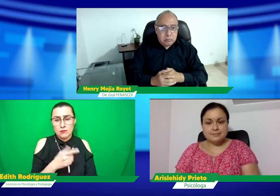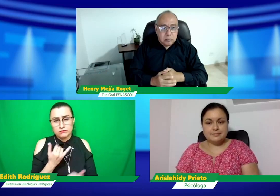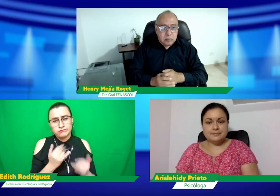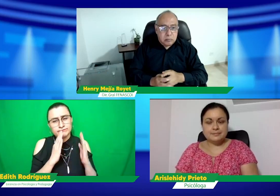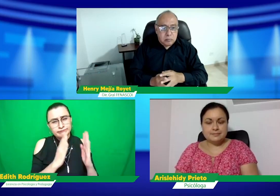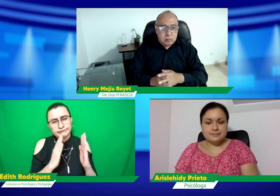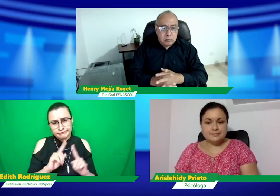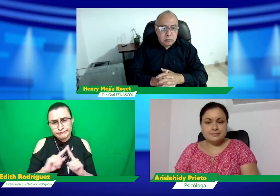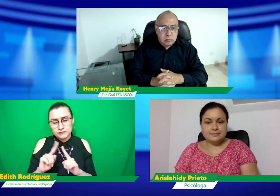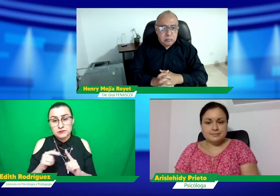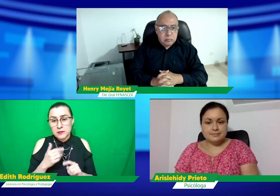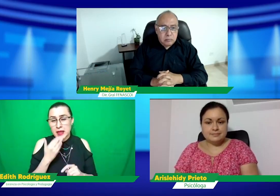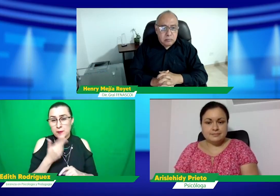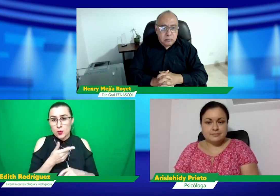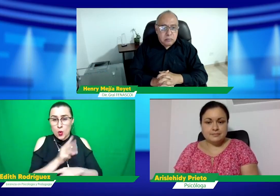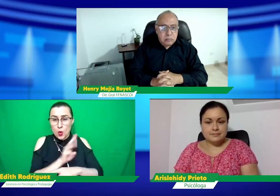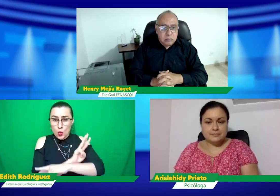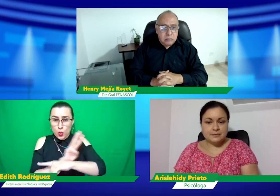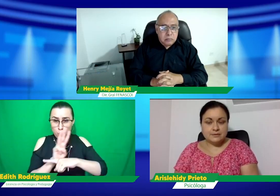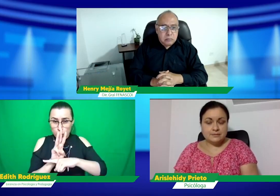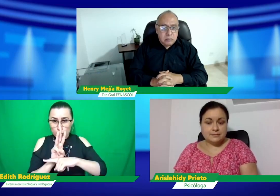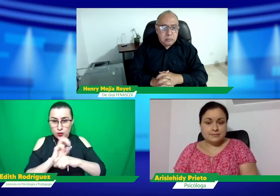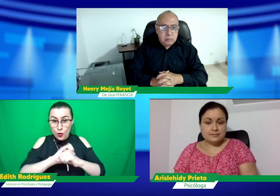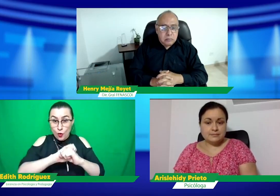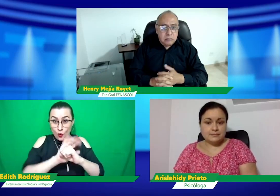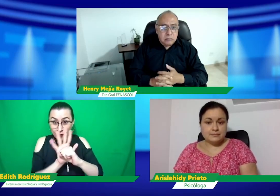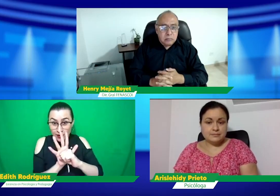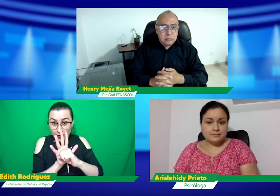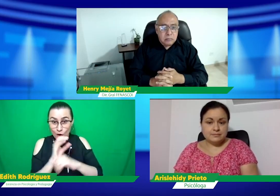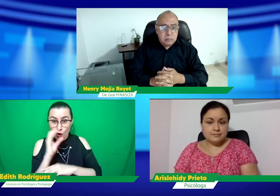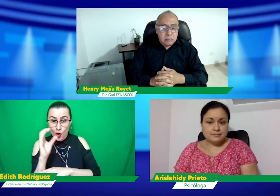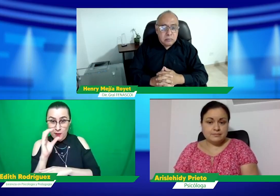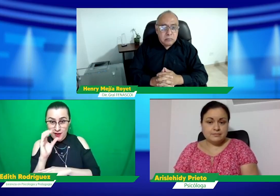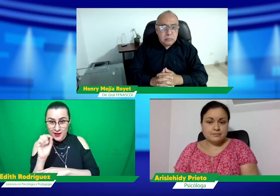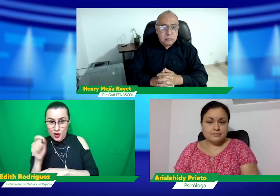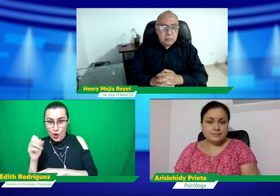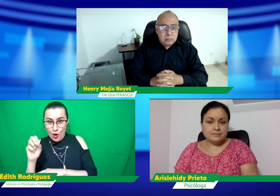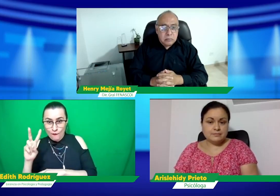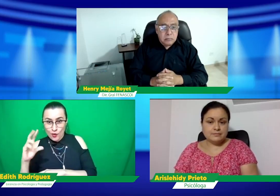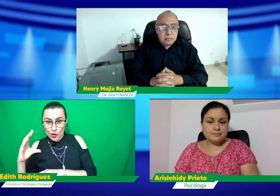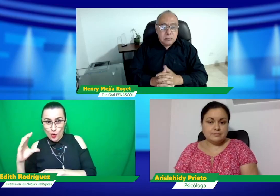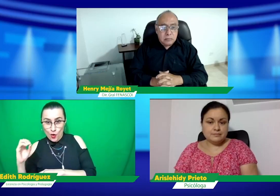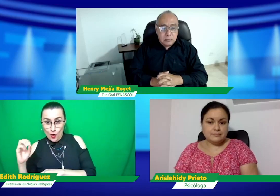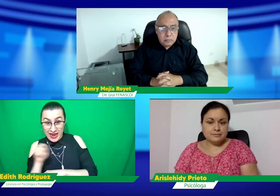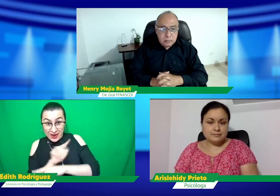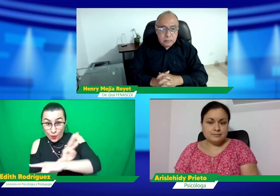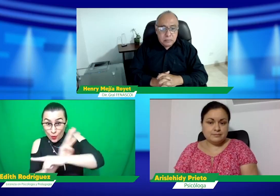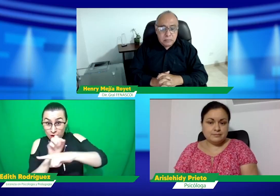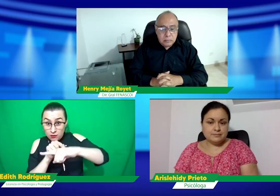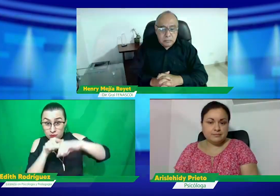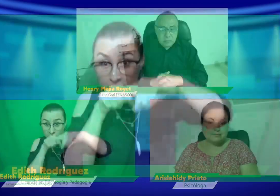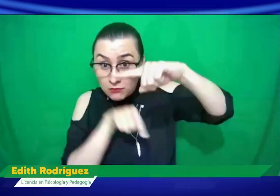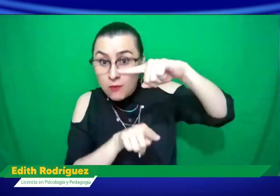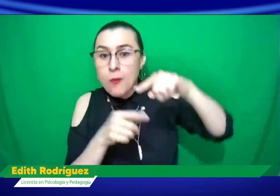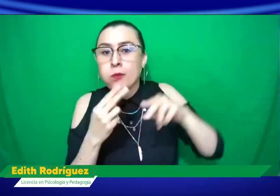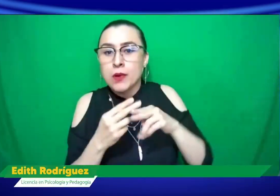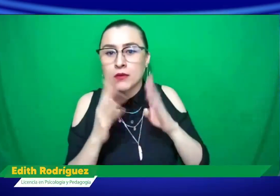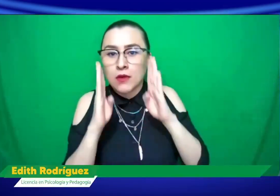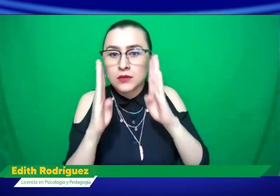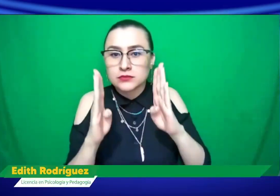Bueno, sí, en mi caso sí hay algunas, hay unas en las páginas web del COVID, allí hay unos